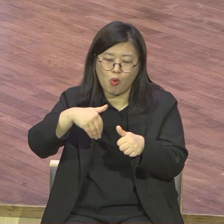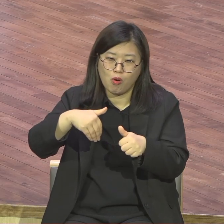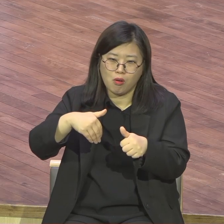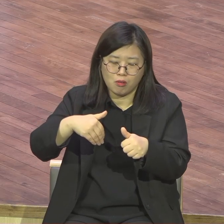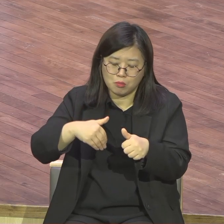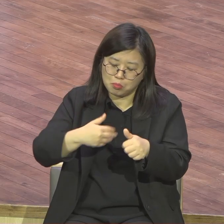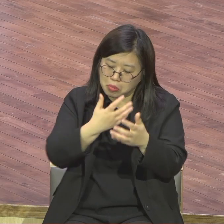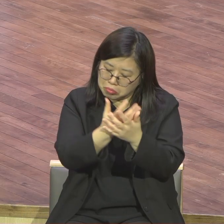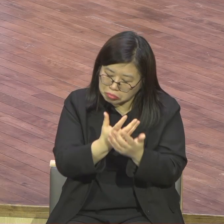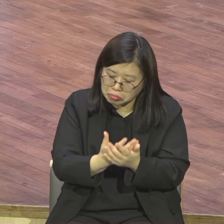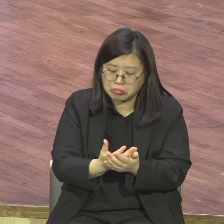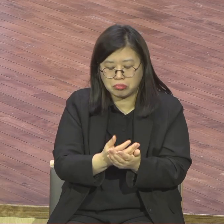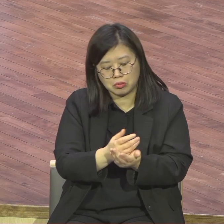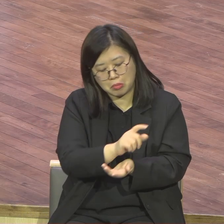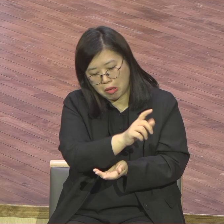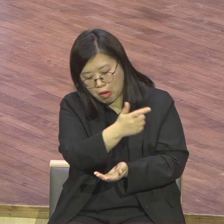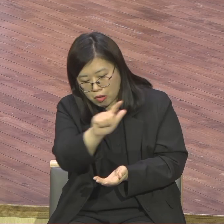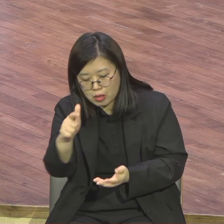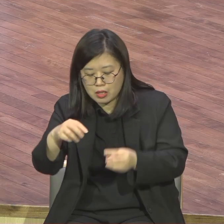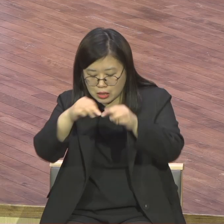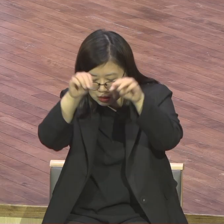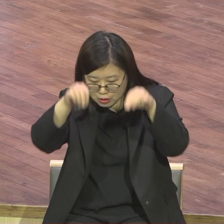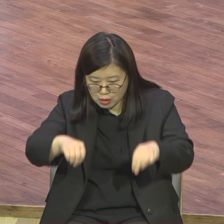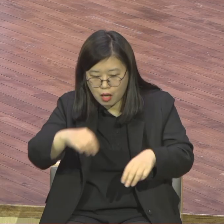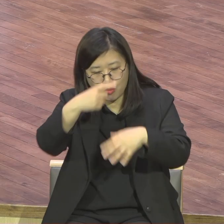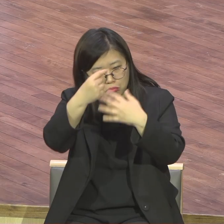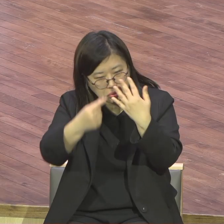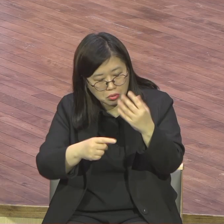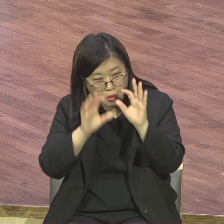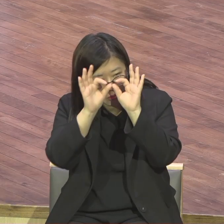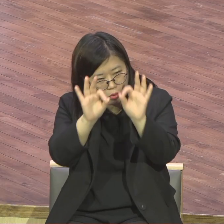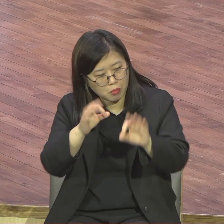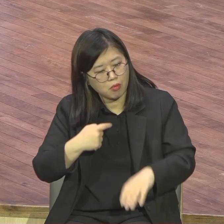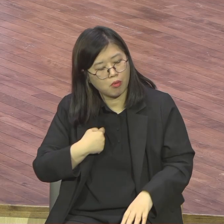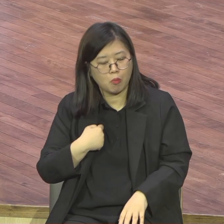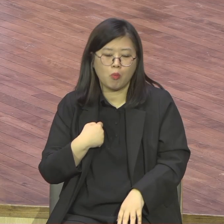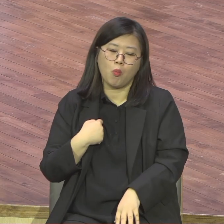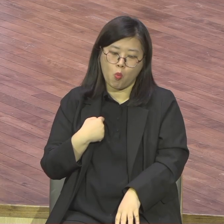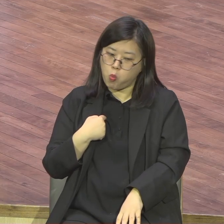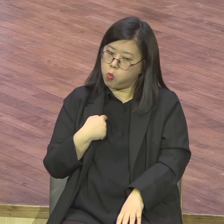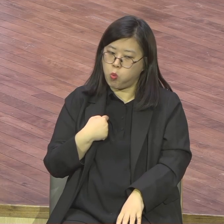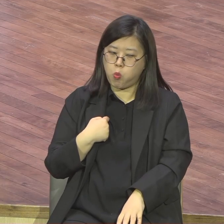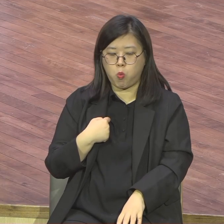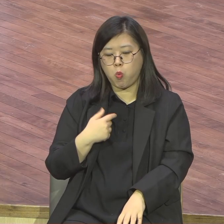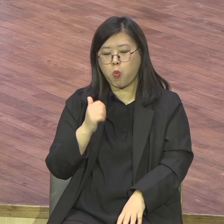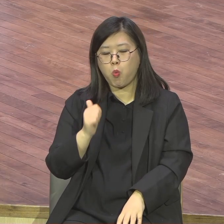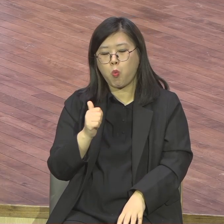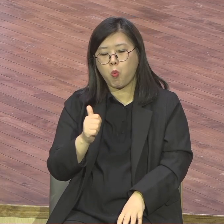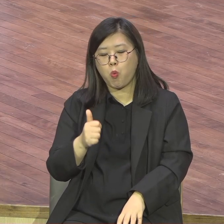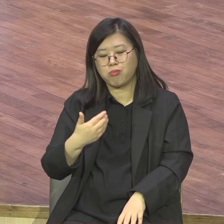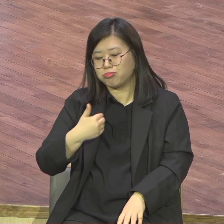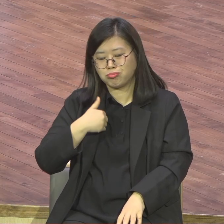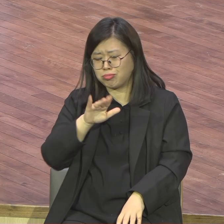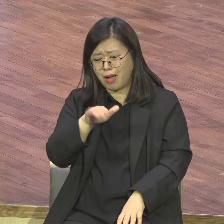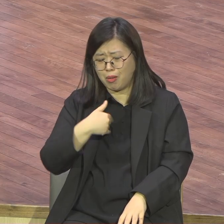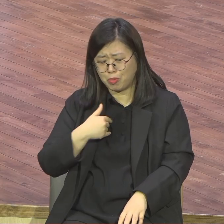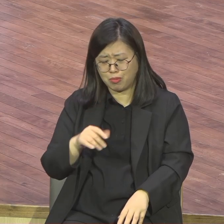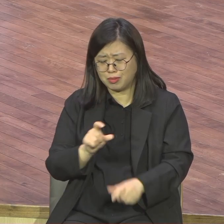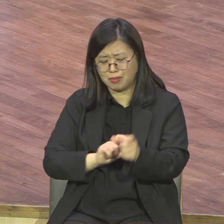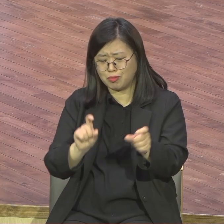있으면서 한 번씩 느끼는 게 뭐냐. 이야 이게 웬 축복인가. 목격